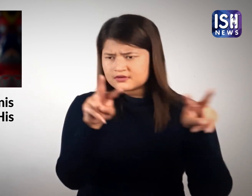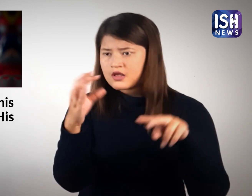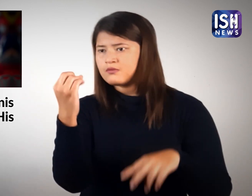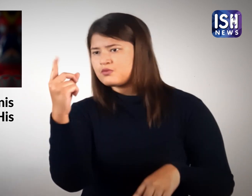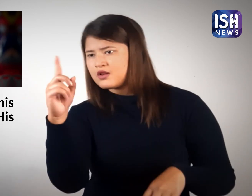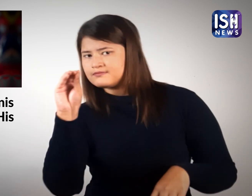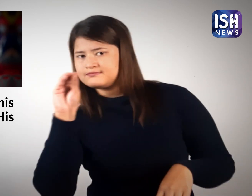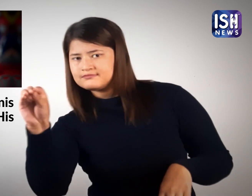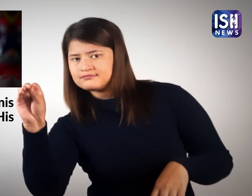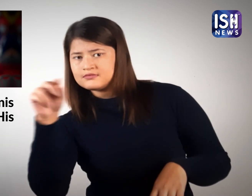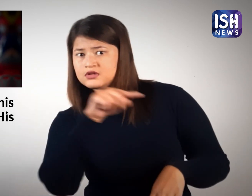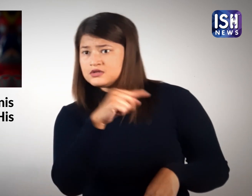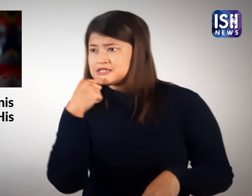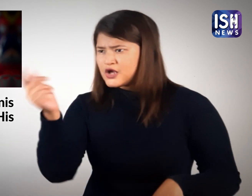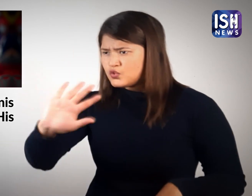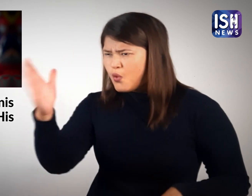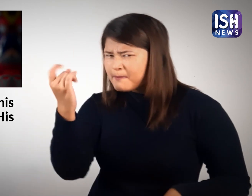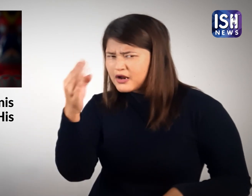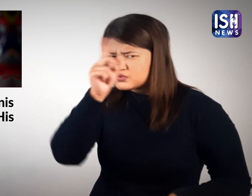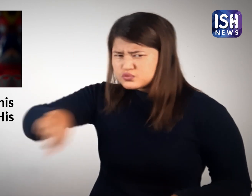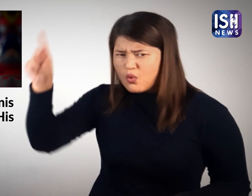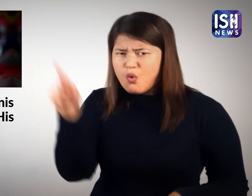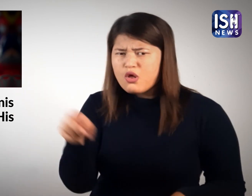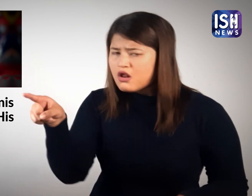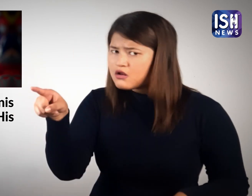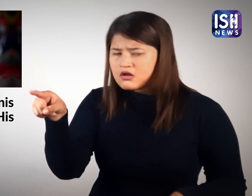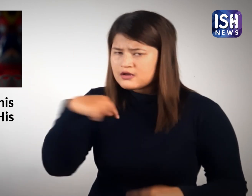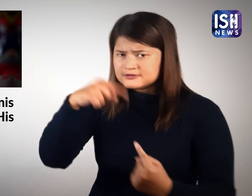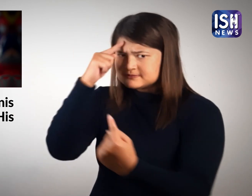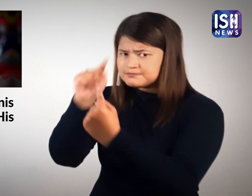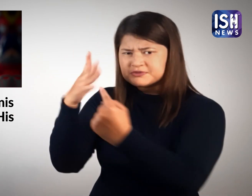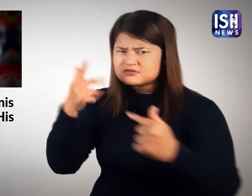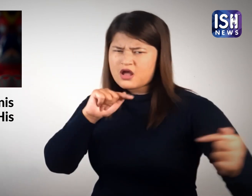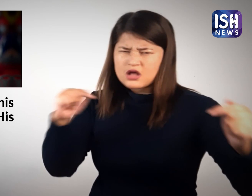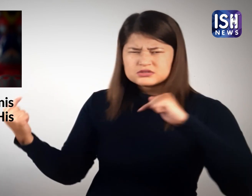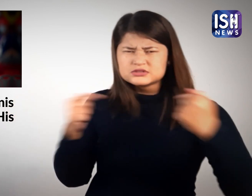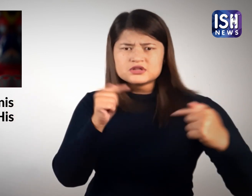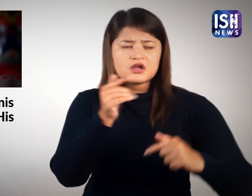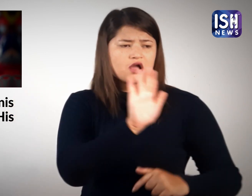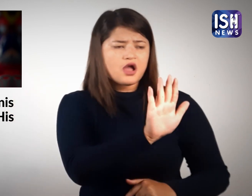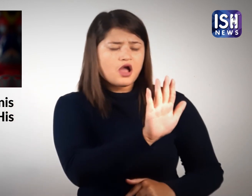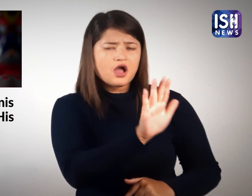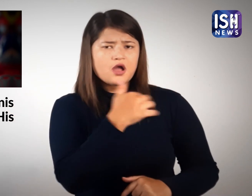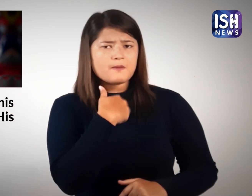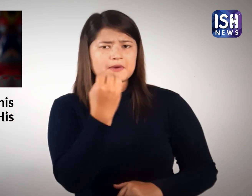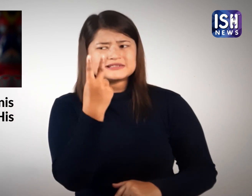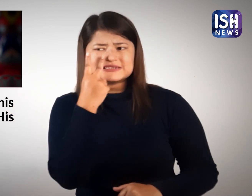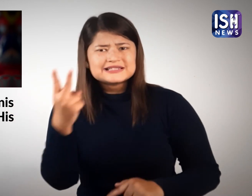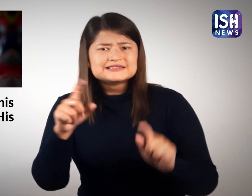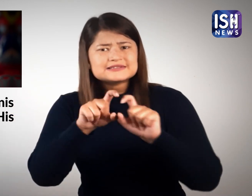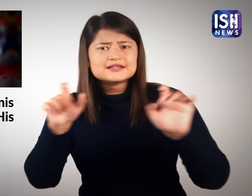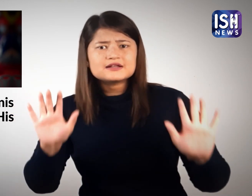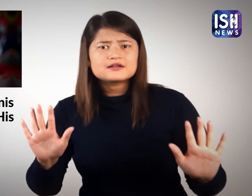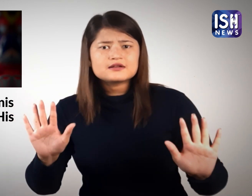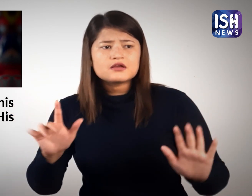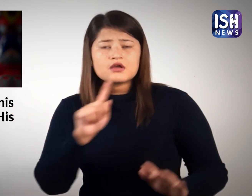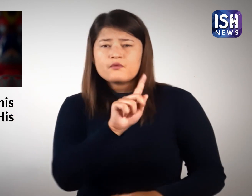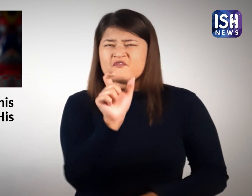जब मैंने एक बिंदू को उसमें से एक के पक्ष में गिना तो वे उस पर सहमत नहीं थे। जब मैं अपने पैसे पर कायम रहा तो दूसरे